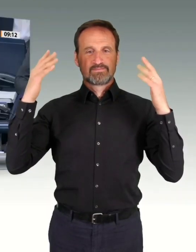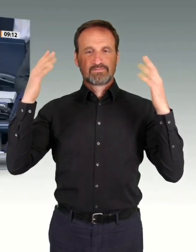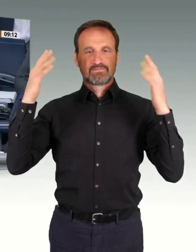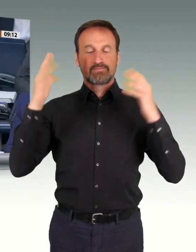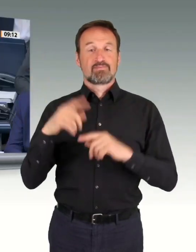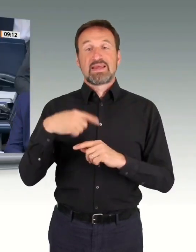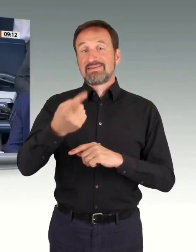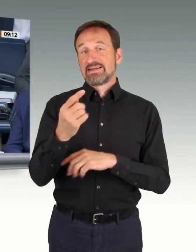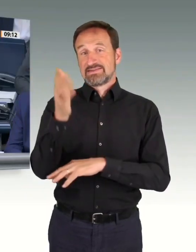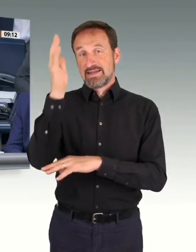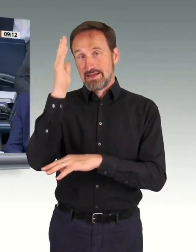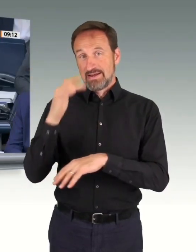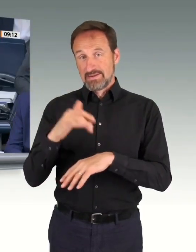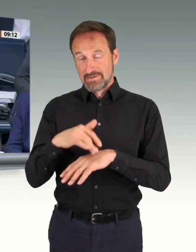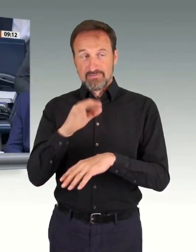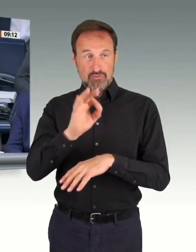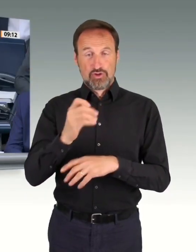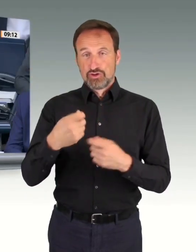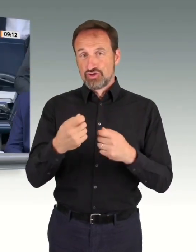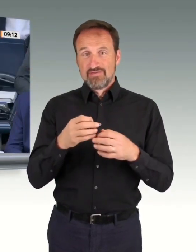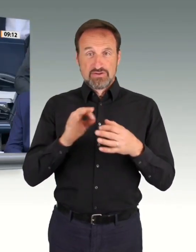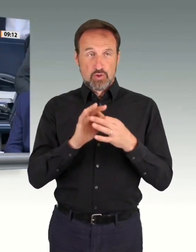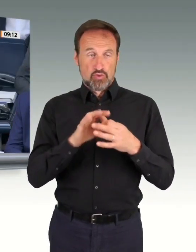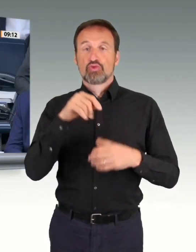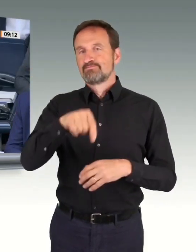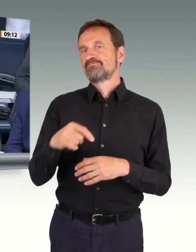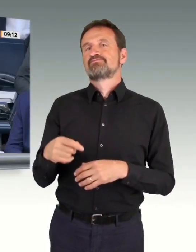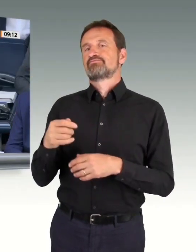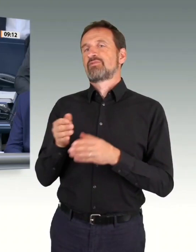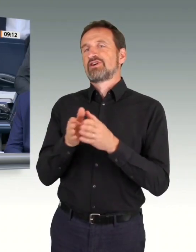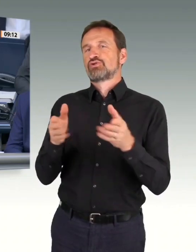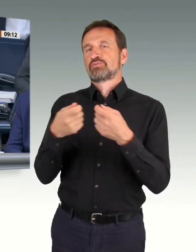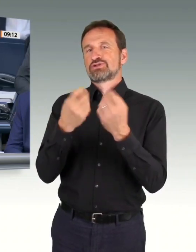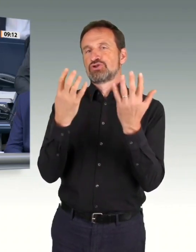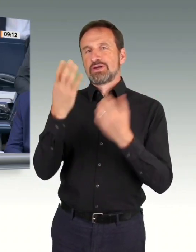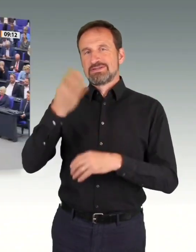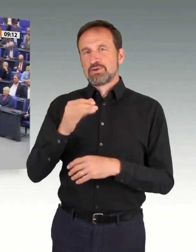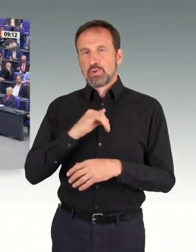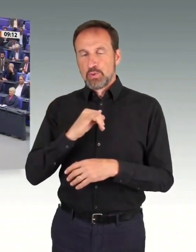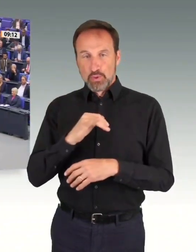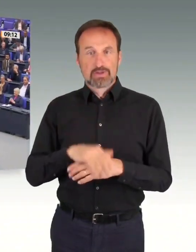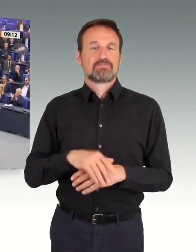Nächste Rednerin zur Geschäftsordnung für die Fraktion Bündnis 90 die Grünen, Dr. Irene Mihalic.